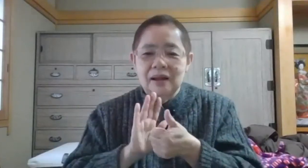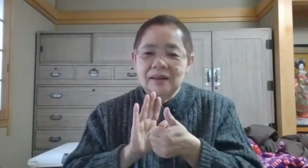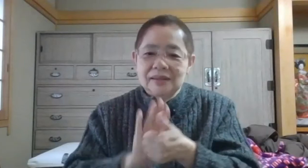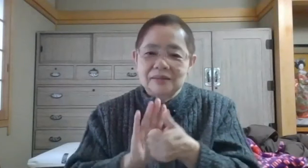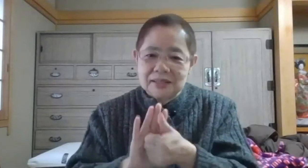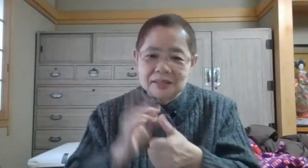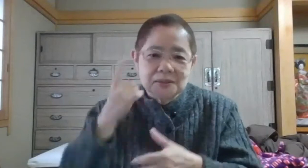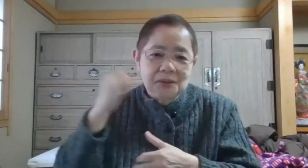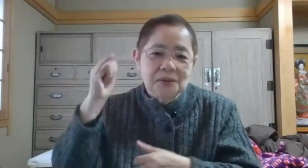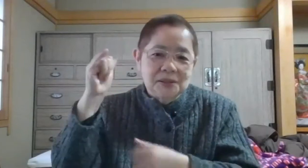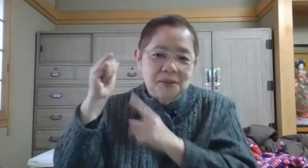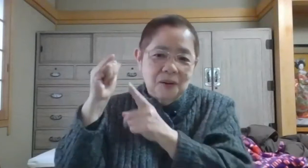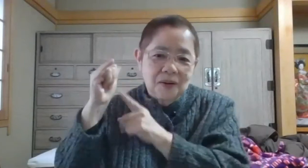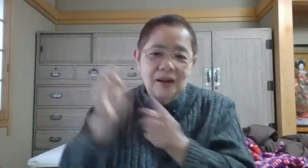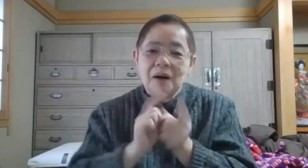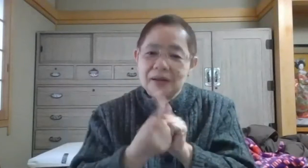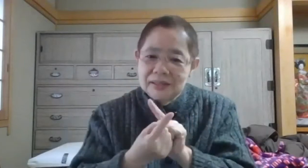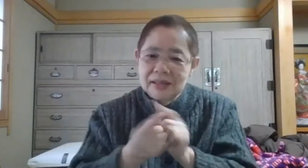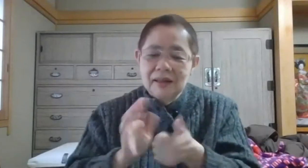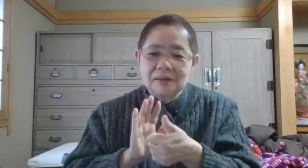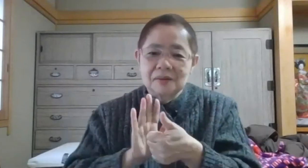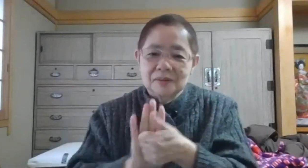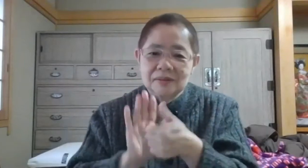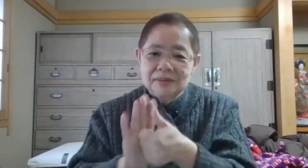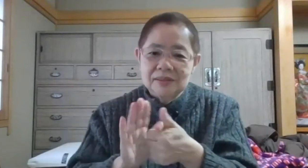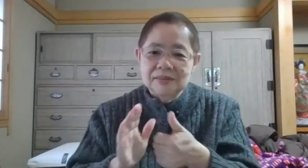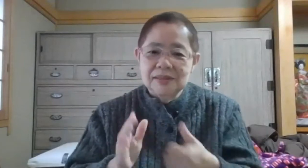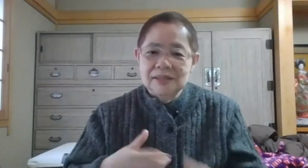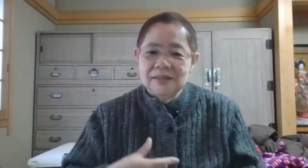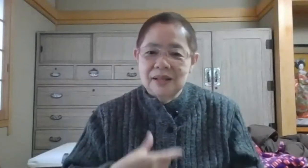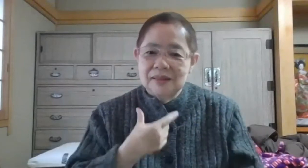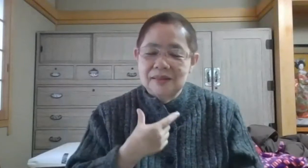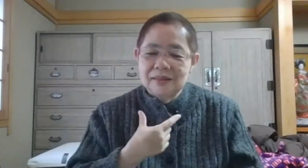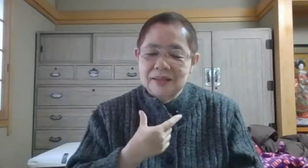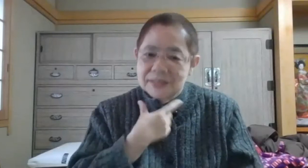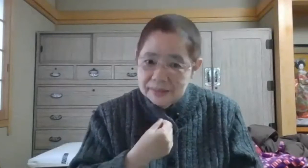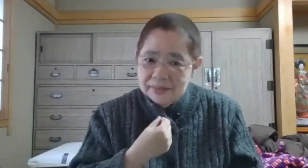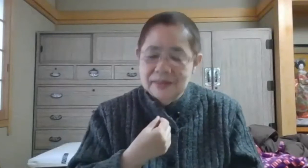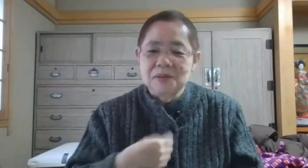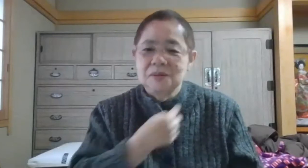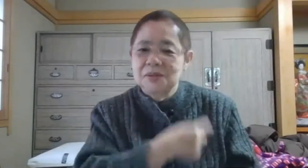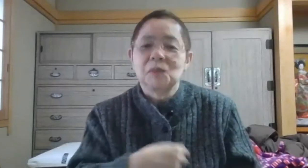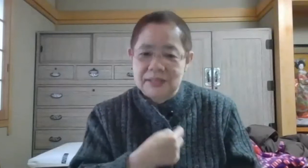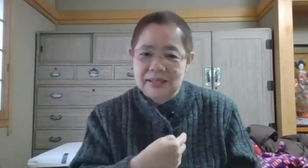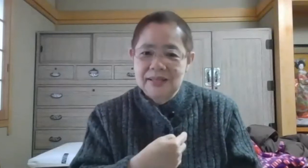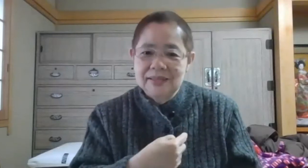両親の代わりにこう役に立ちたいっていう気持ちで